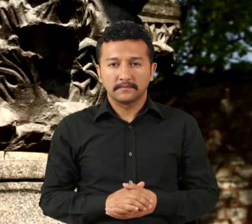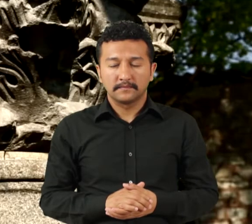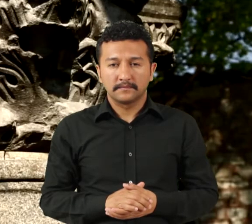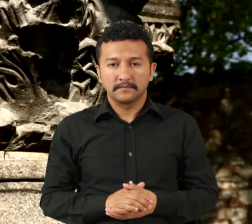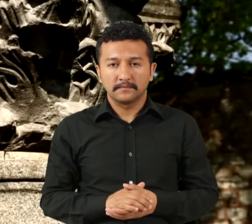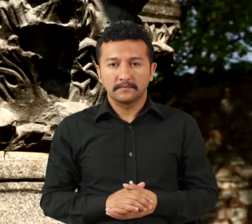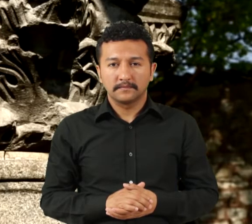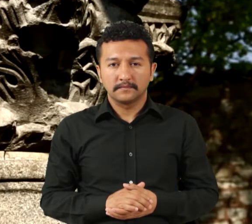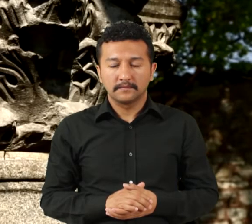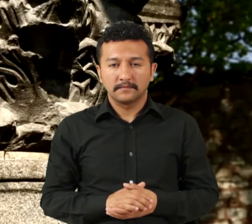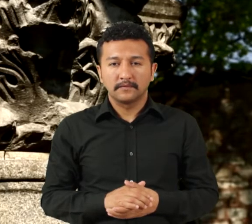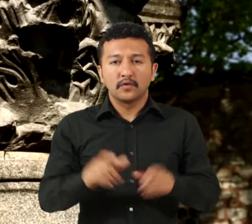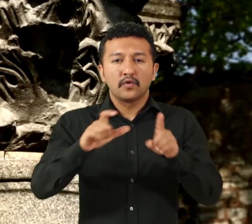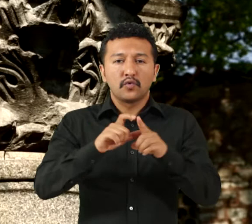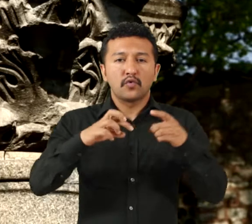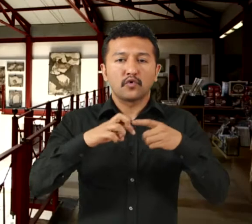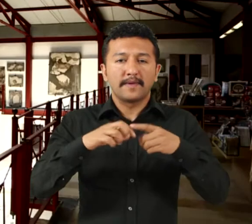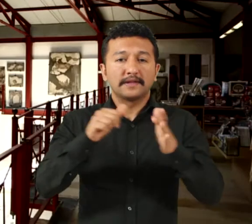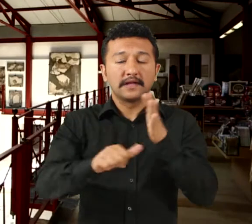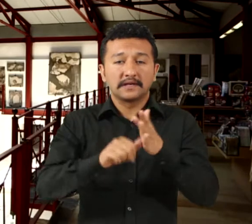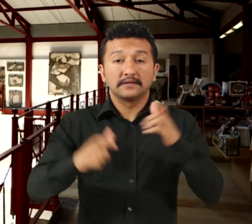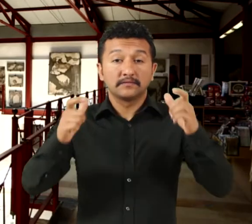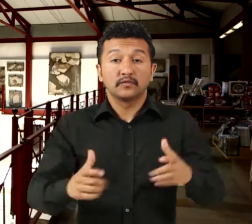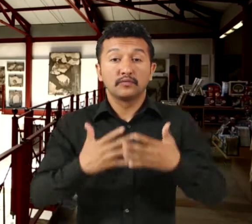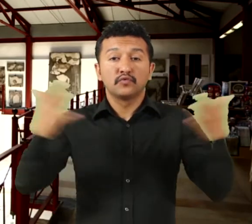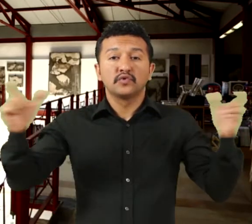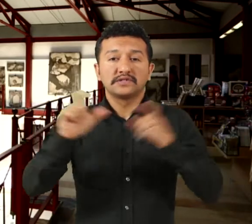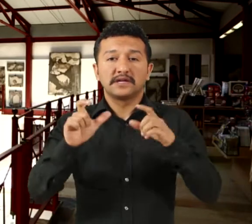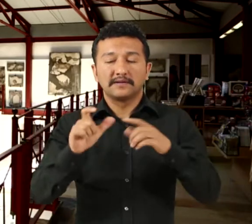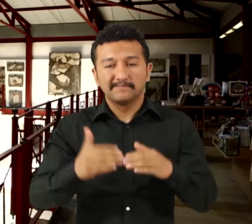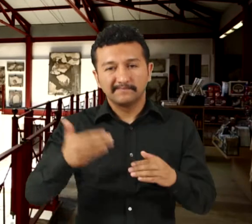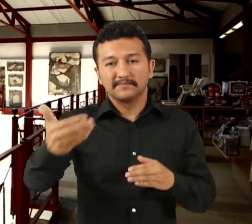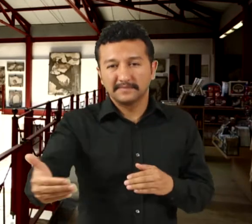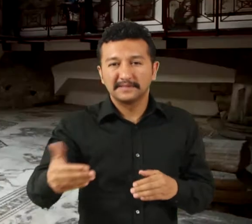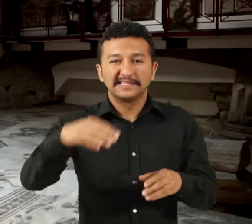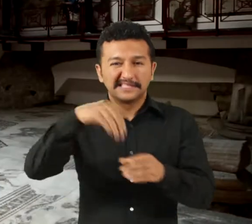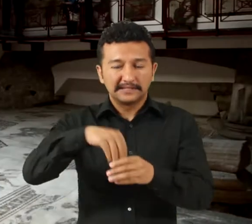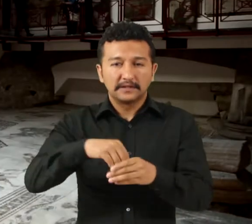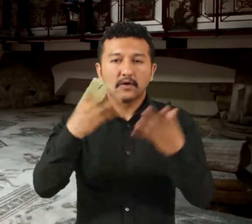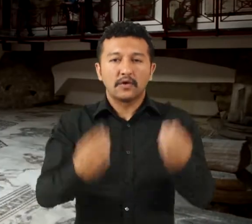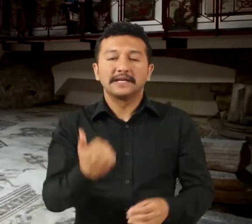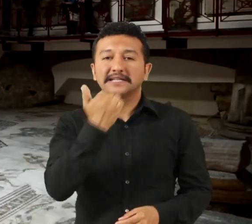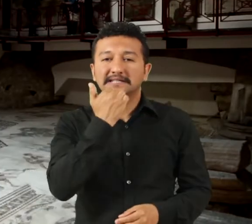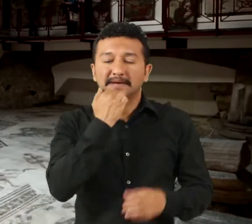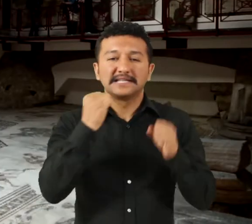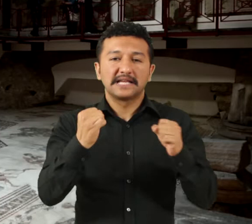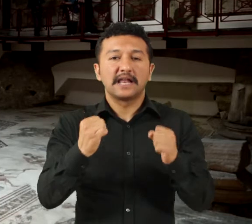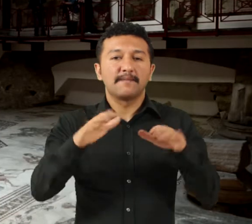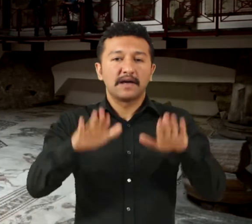Doğu Roma dönemine ait Büyük Saray'ın Revakla Ulusu'nun Kuzey Doğu bölümünde kısmen sağlam kalmış mozaik döşemeği